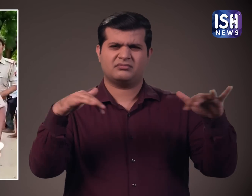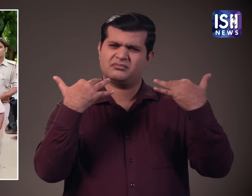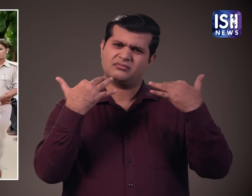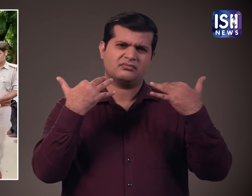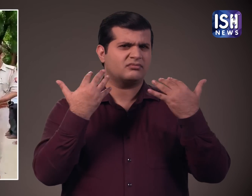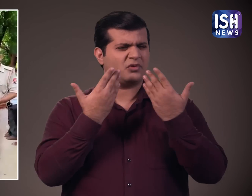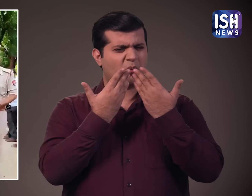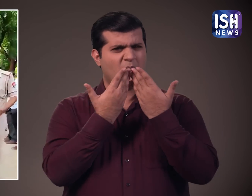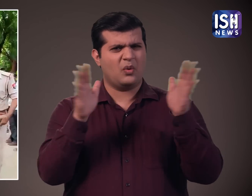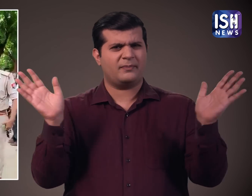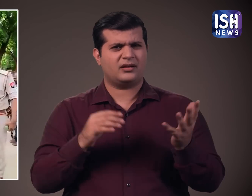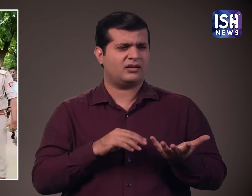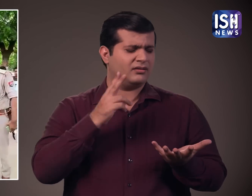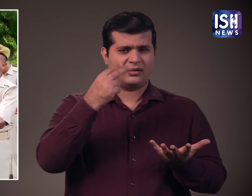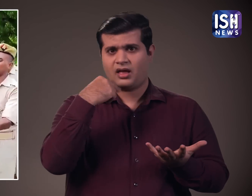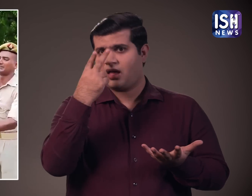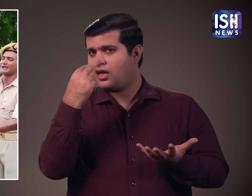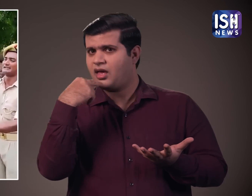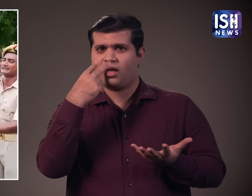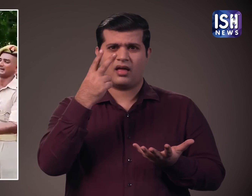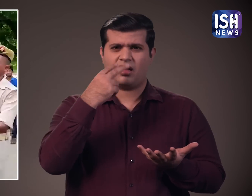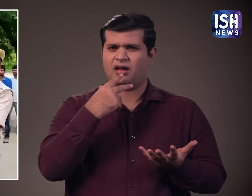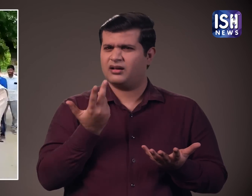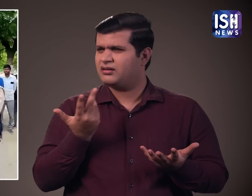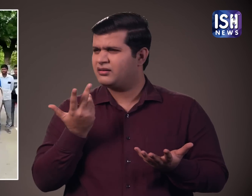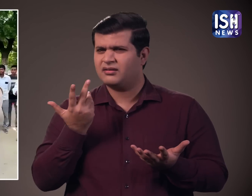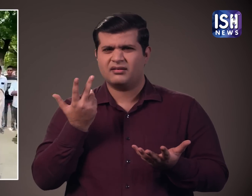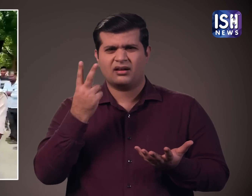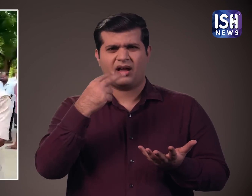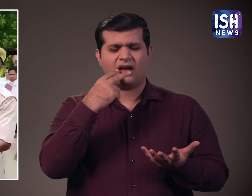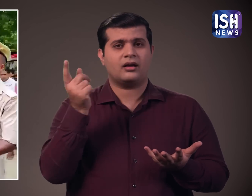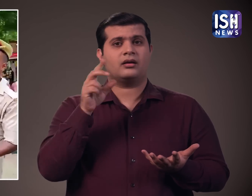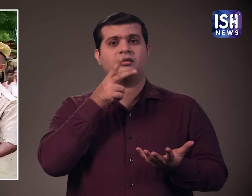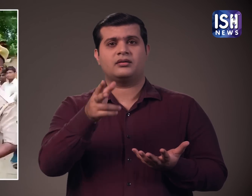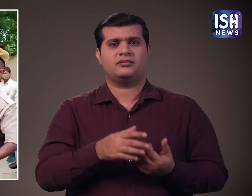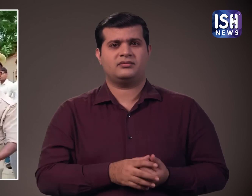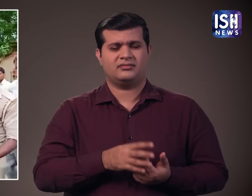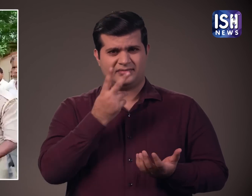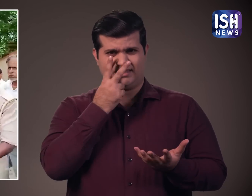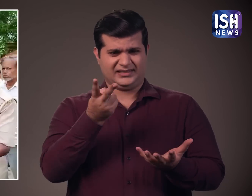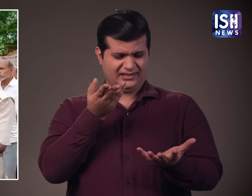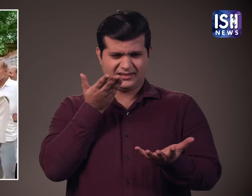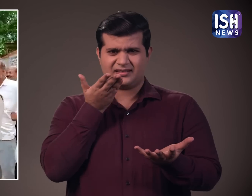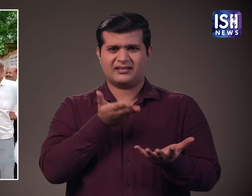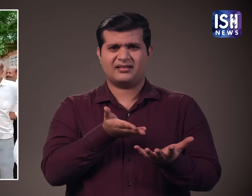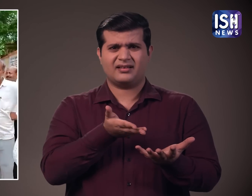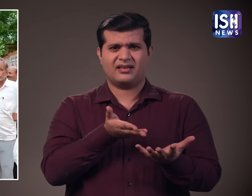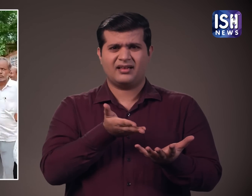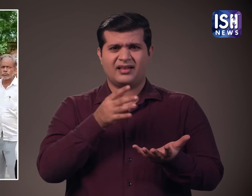दूसरों के सामने खाने की खुल कर अलोचना कर रहा था वह कह रहा था चावल और